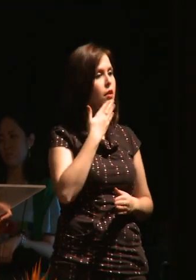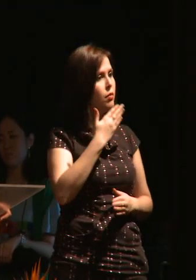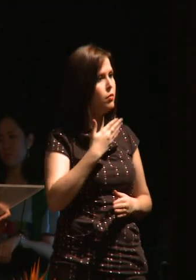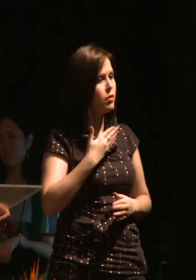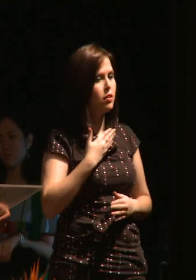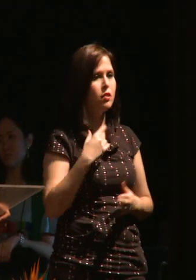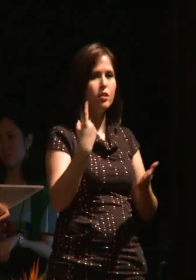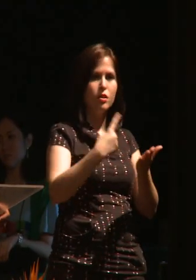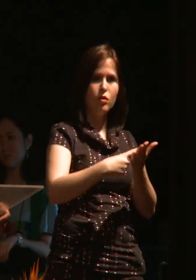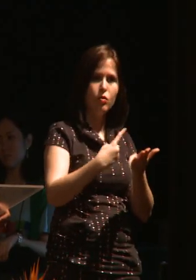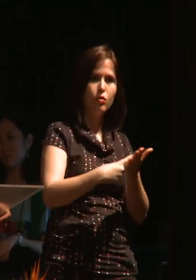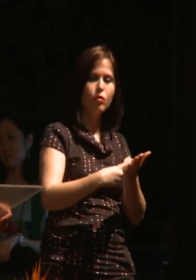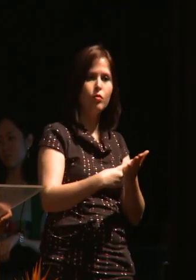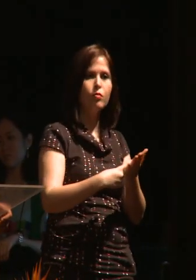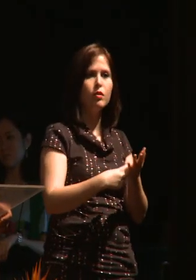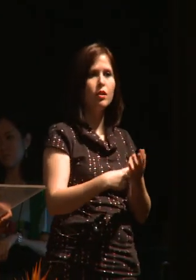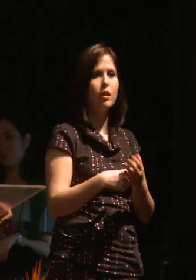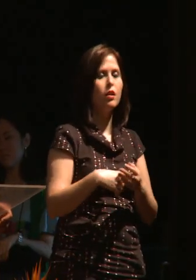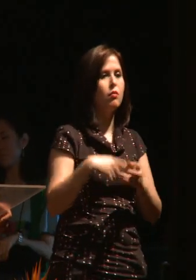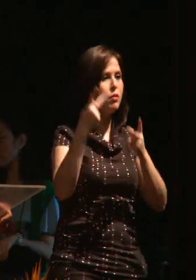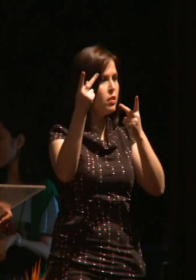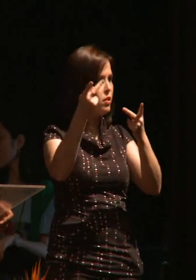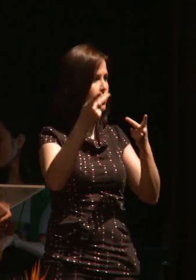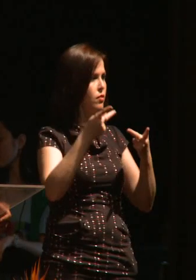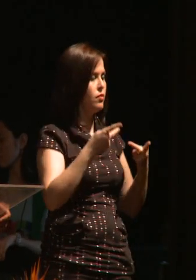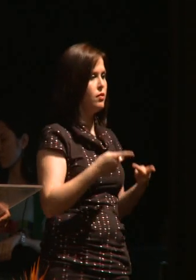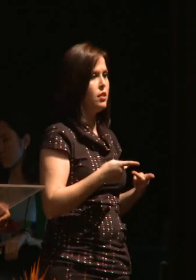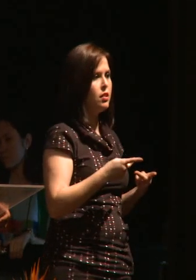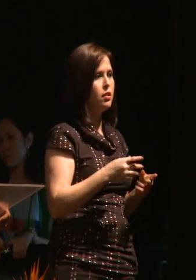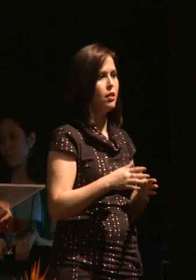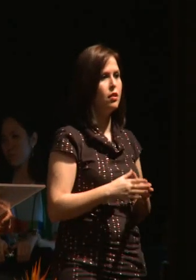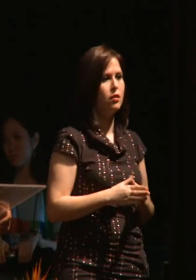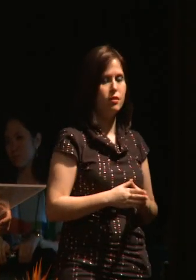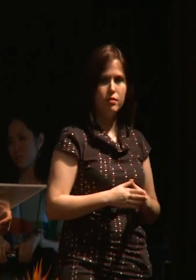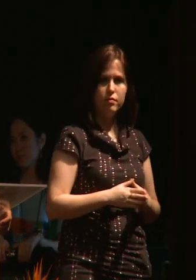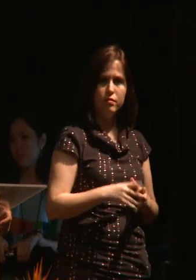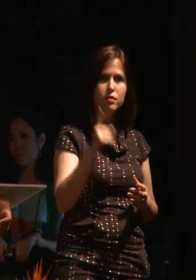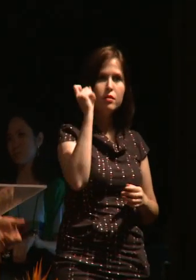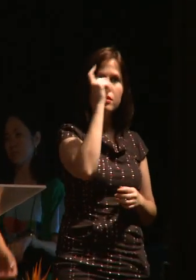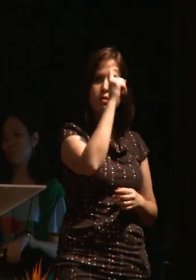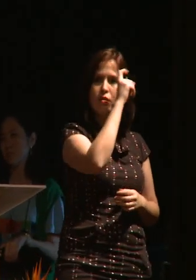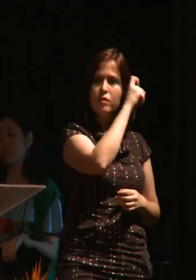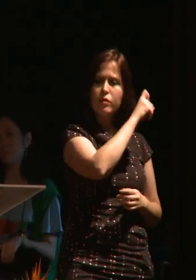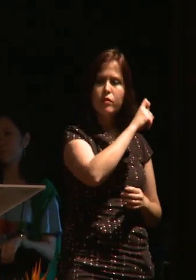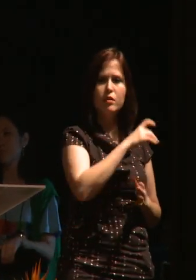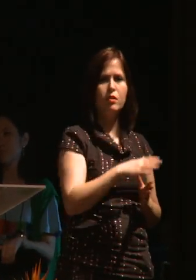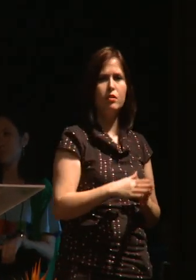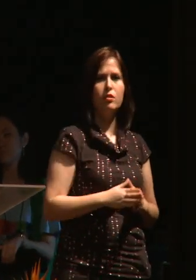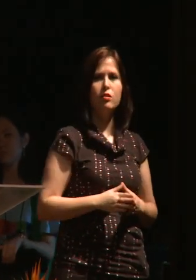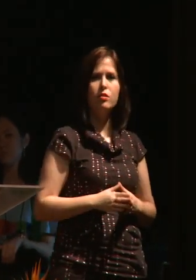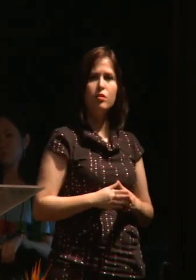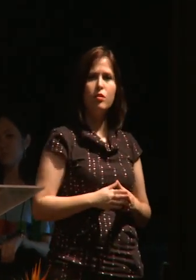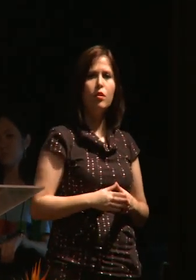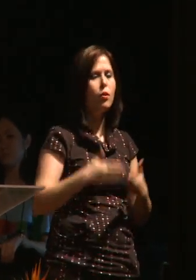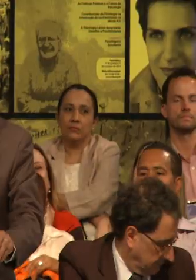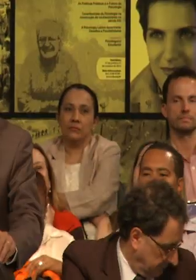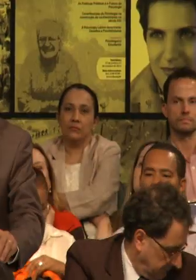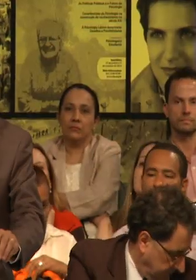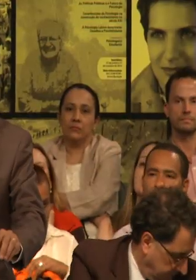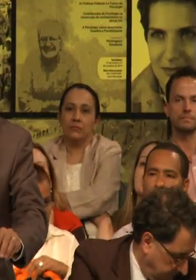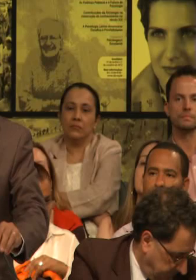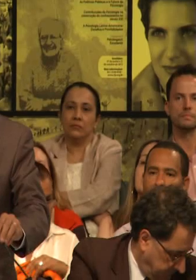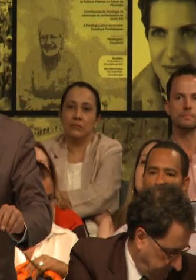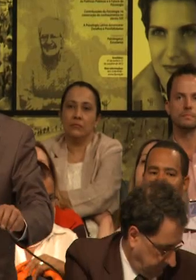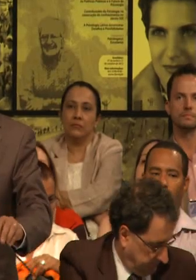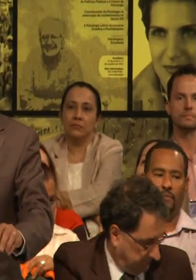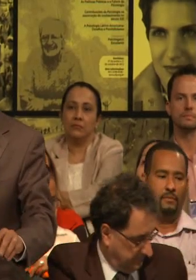fazer a gente sair da aldeia lá, que é difícil para nós, de todos os meios é difícil. Então, muito obrigado. Acho